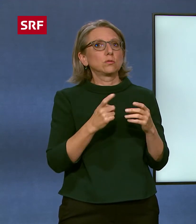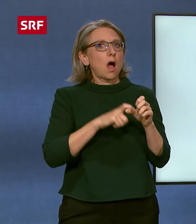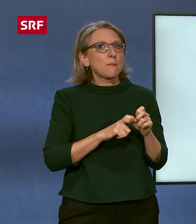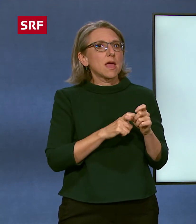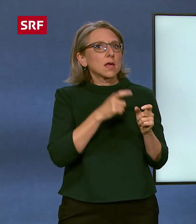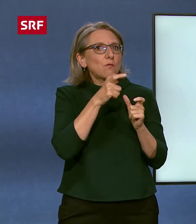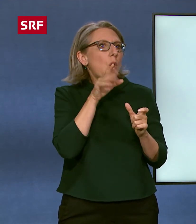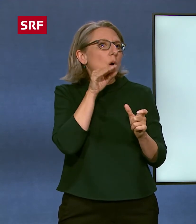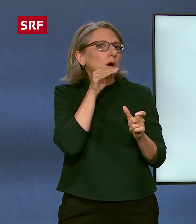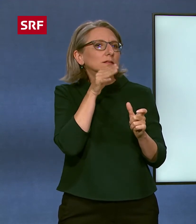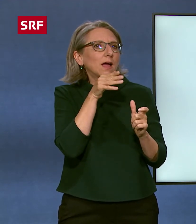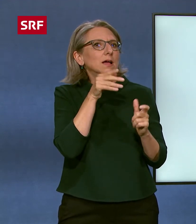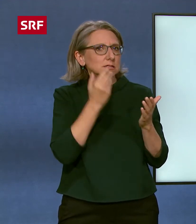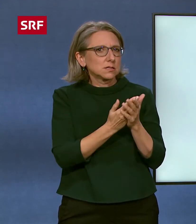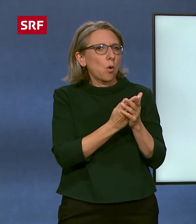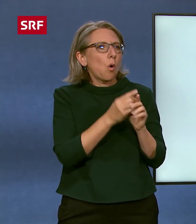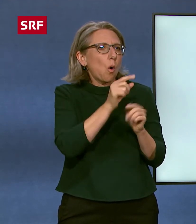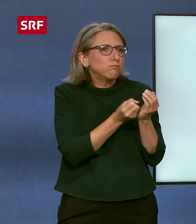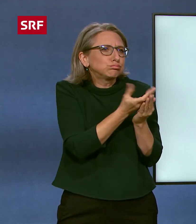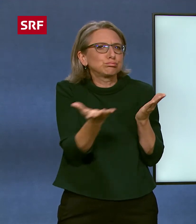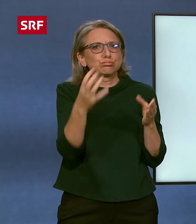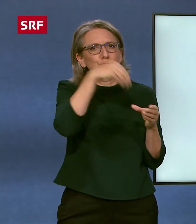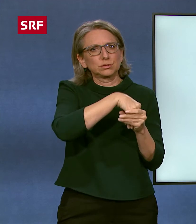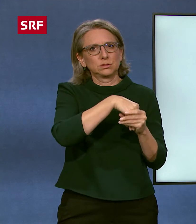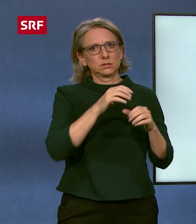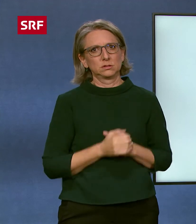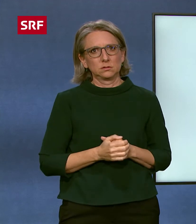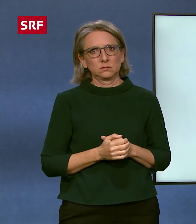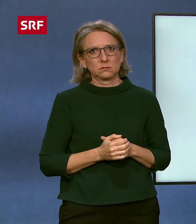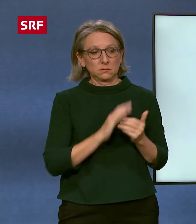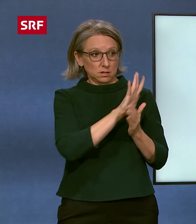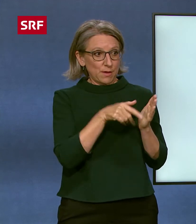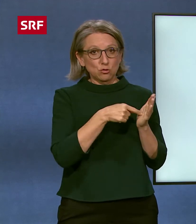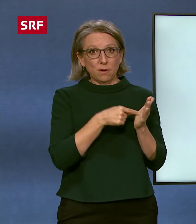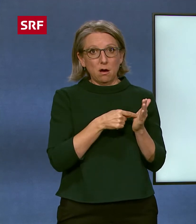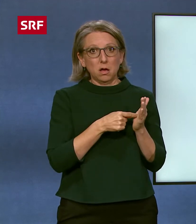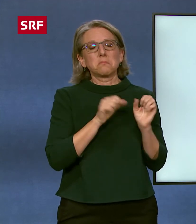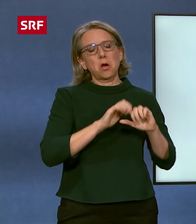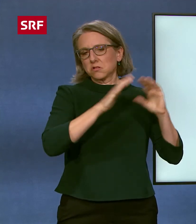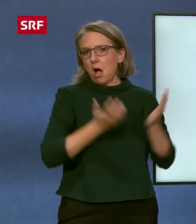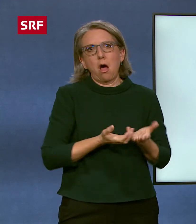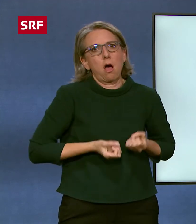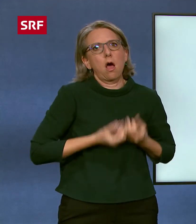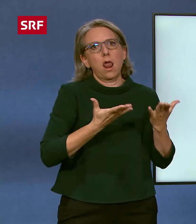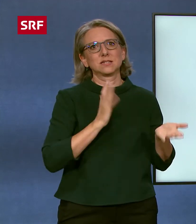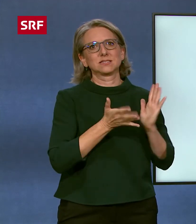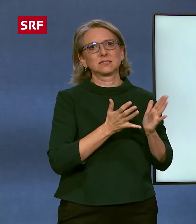lautlos mit dem Mund formt. In Gebärdensprache lässt sich alles ausdrücken, was sich auch mit Lautsprache ausdrücken lässt.